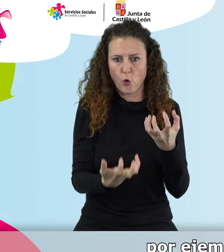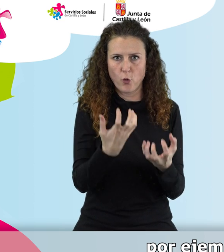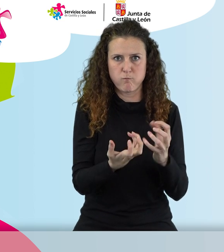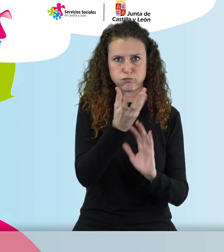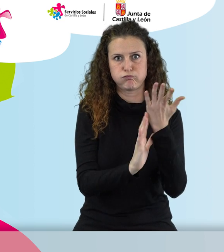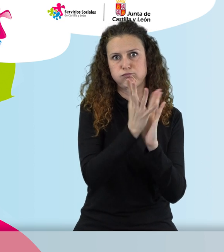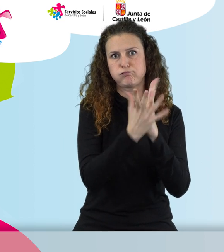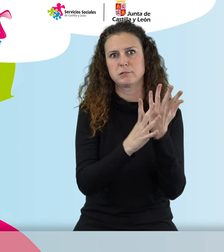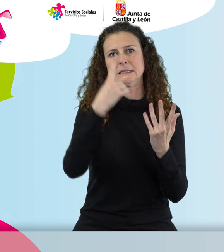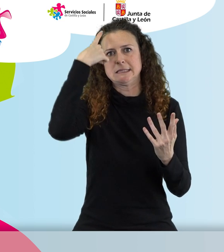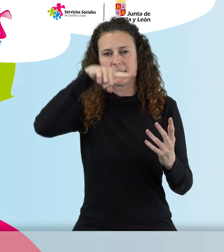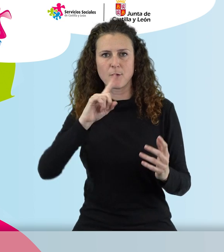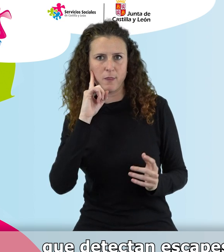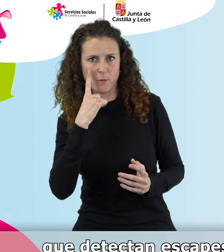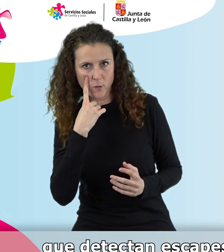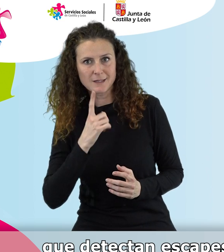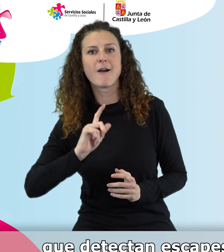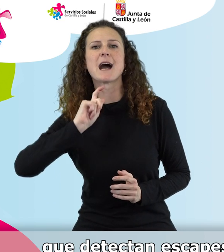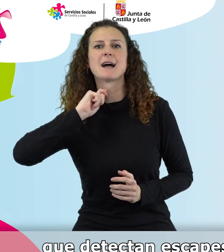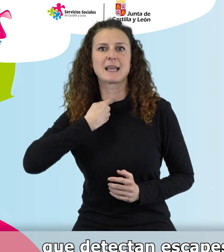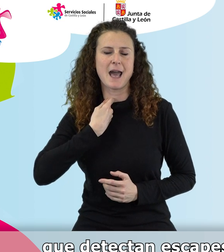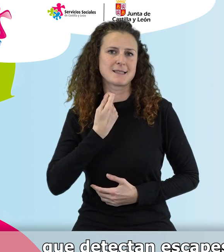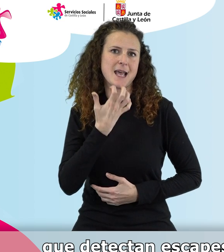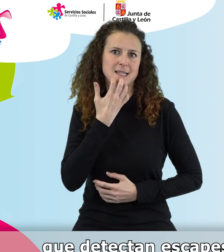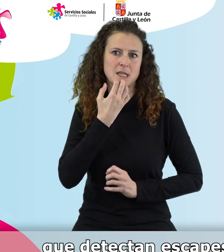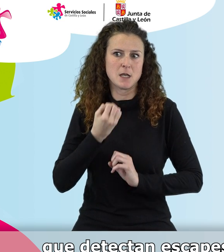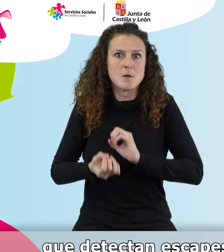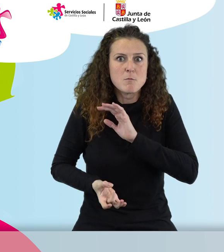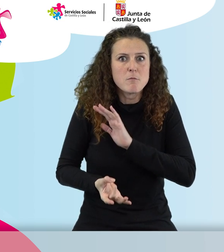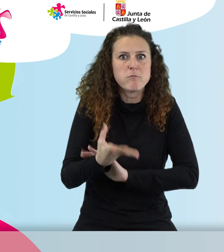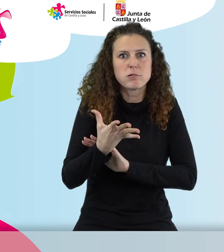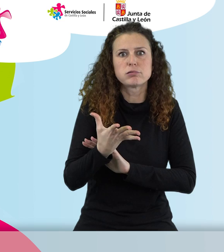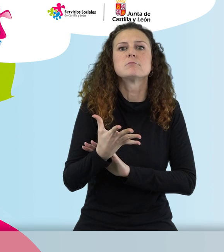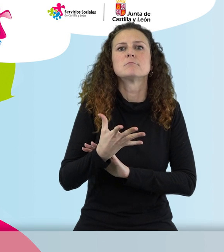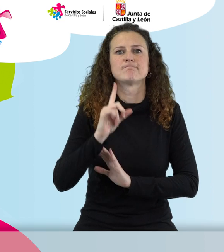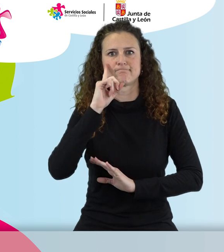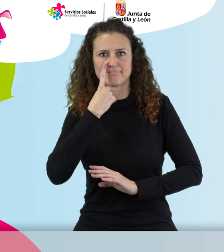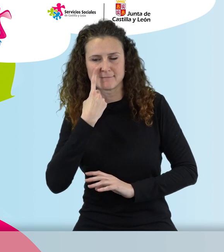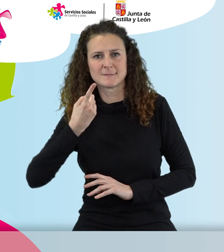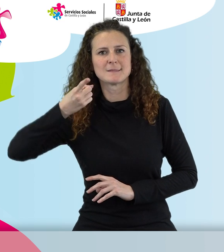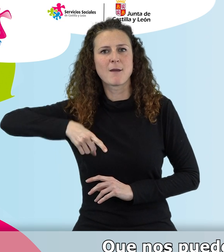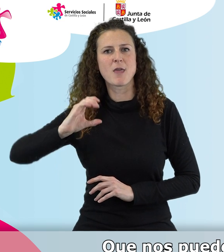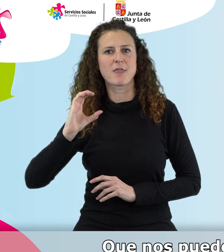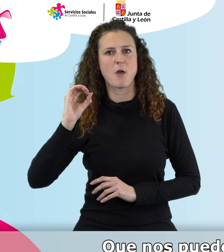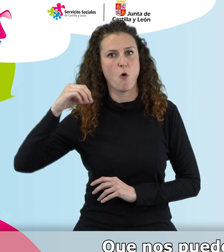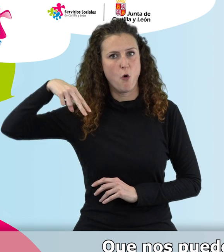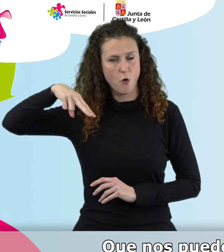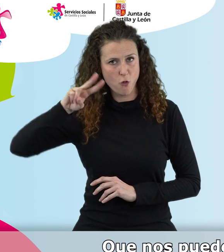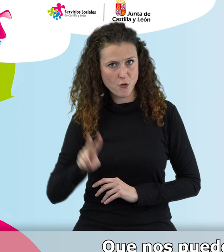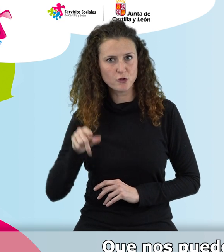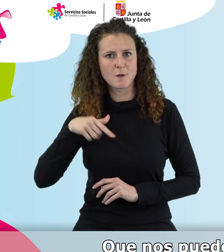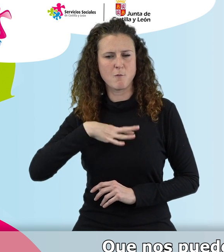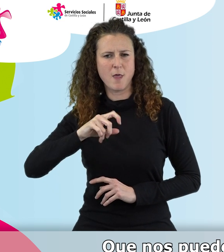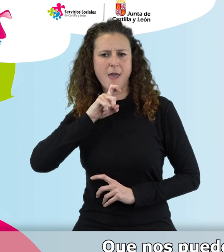la comida. Detectores de gas, que detectan escapes de gas natural o gas butano, de monóxido de carbono, que nos pueden avisar